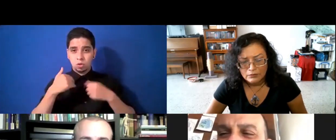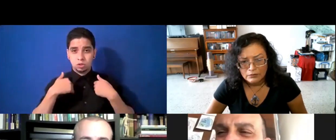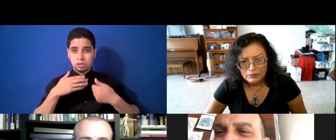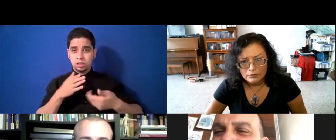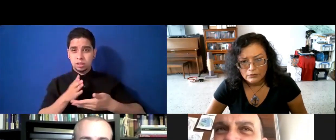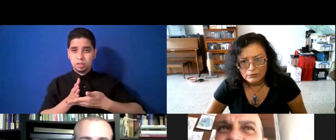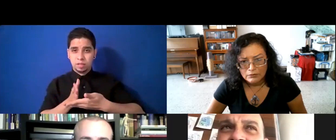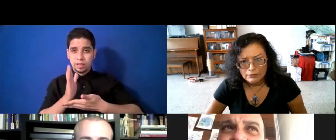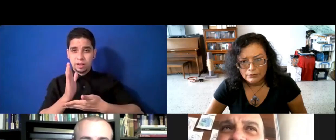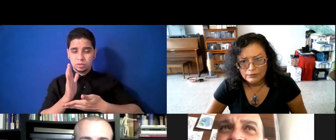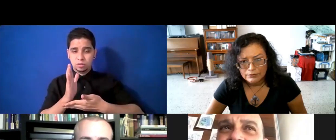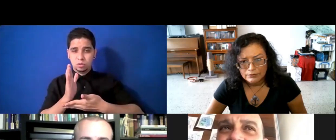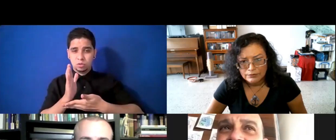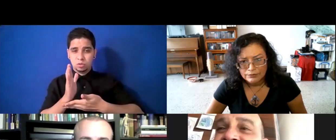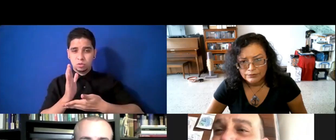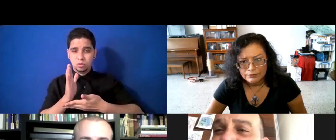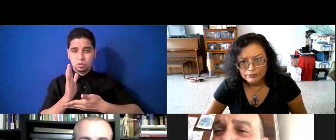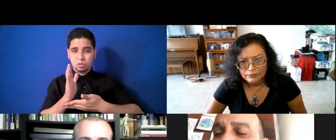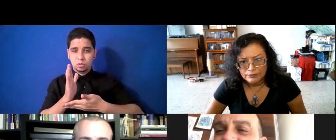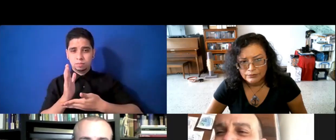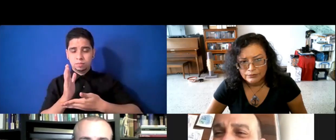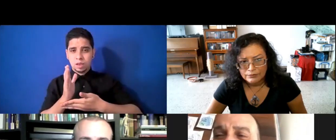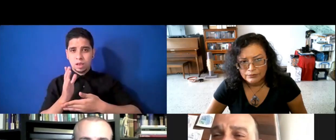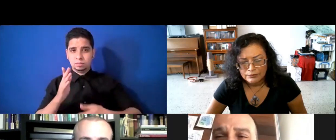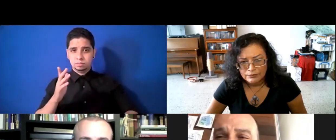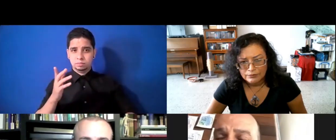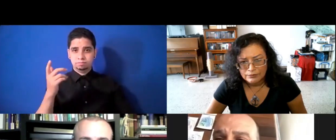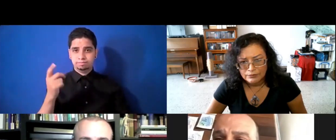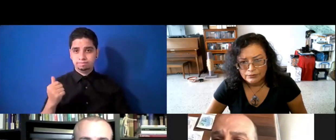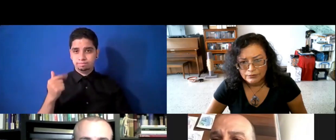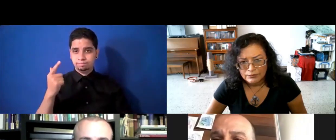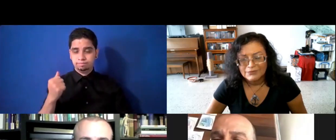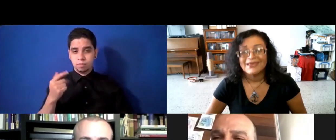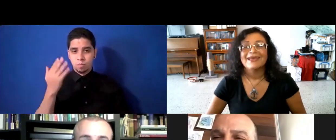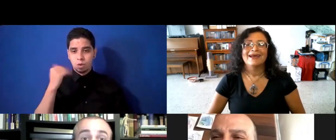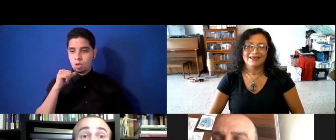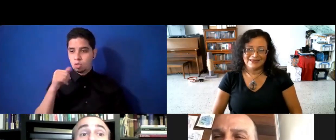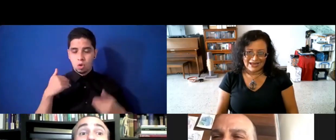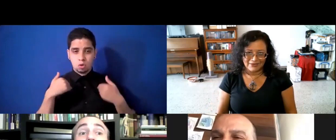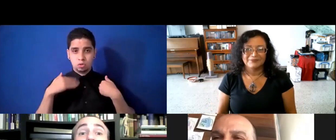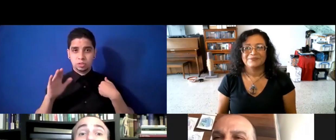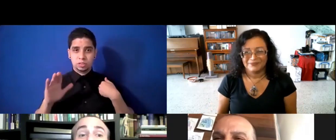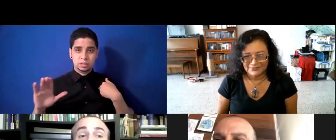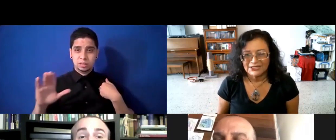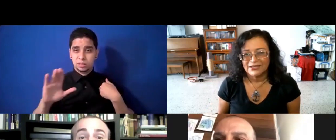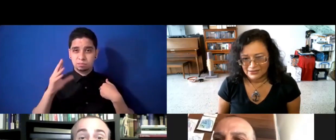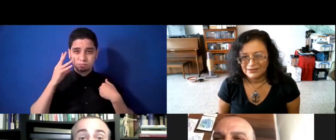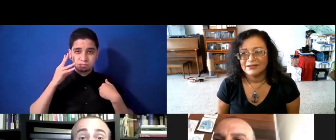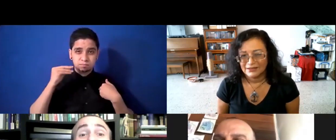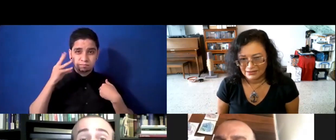desempleo, porque sencillamente no han recolectado, no han tenido, no